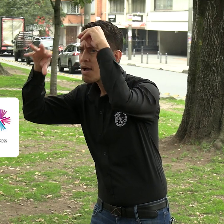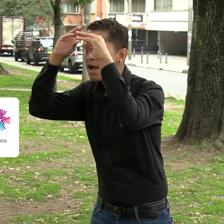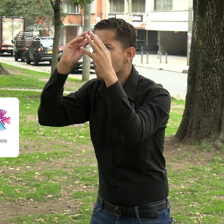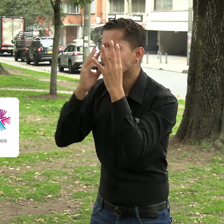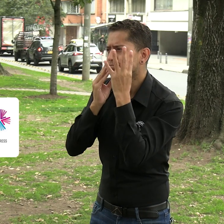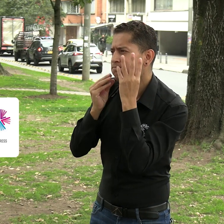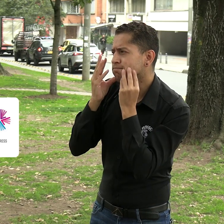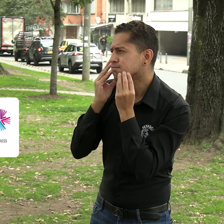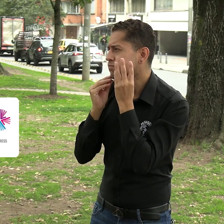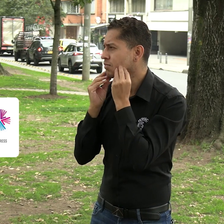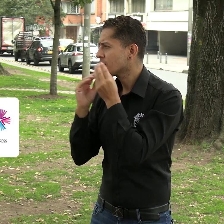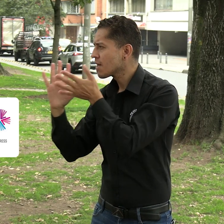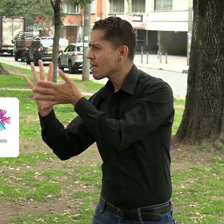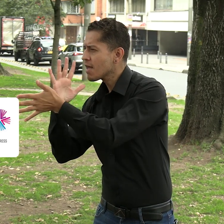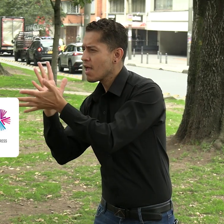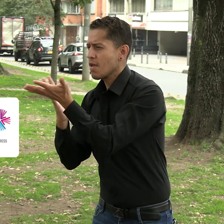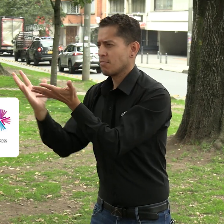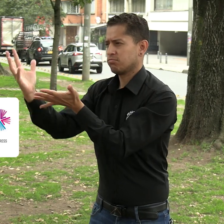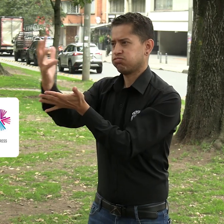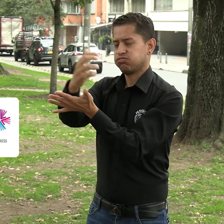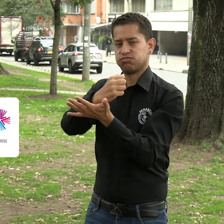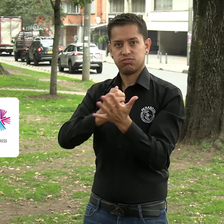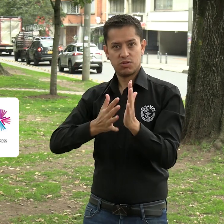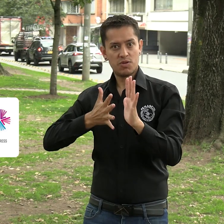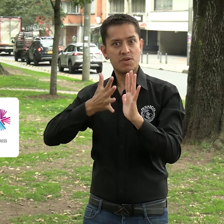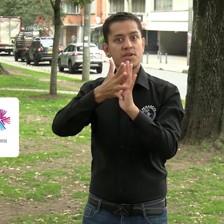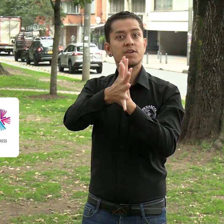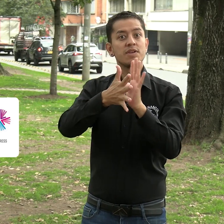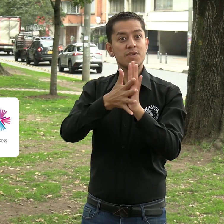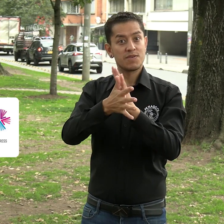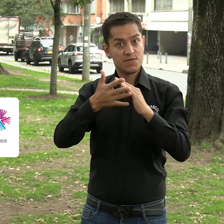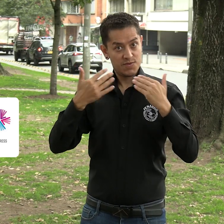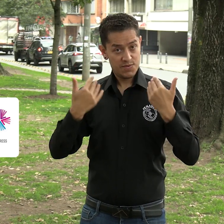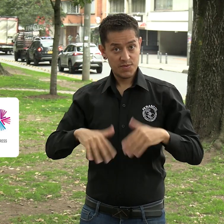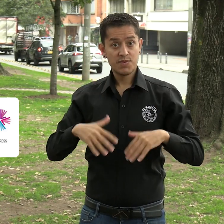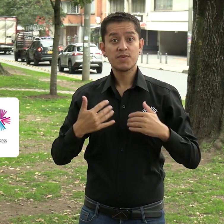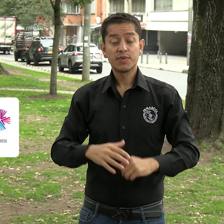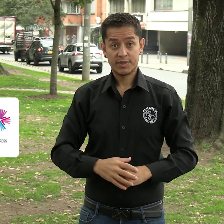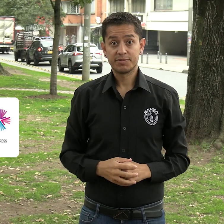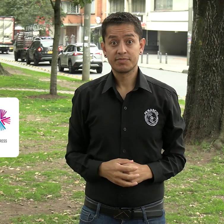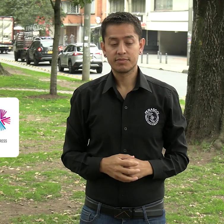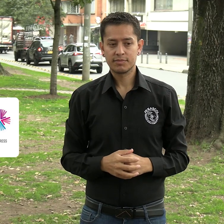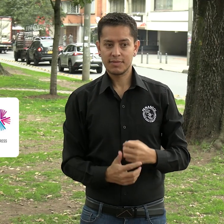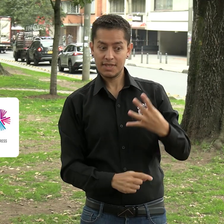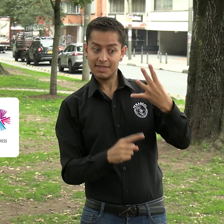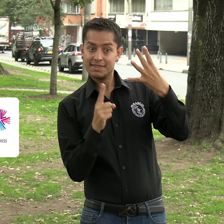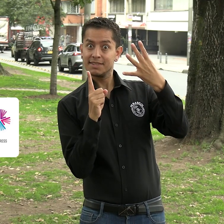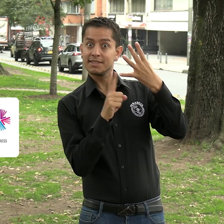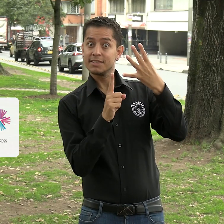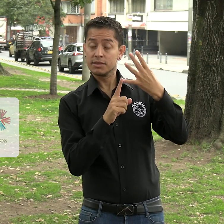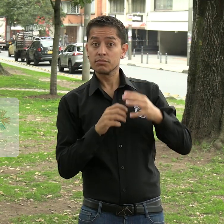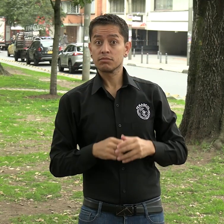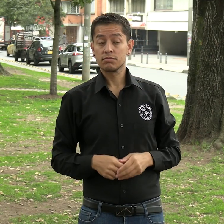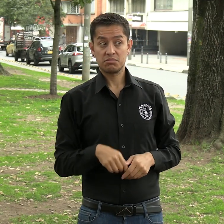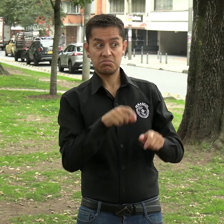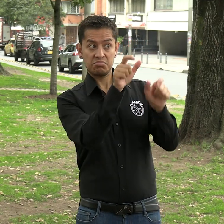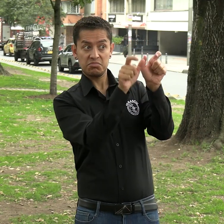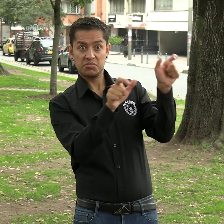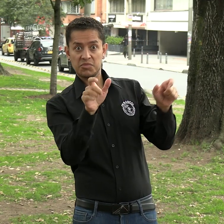con el fin de recibir información y conocimiento para divulgarlo a la comunidad sorda de Colombia. La cuarta acción se